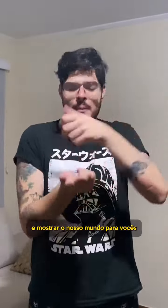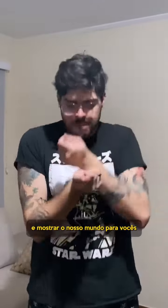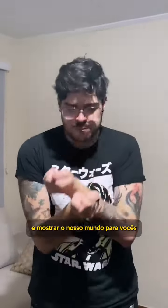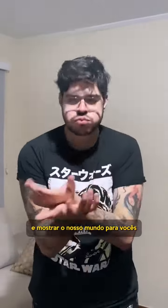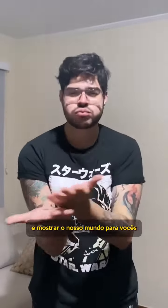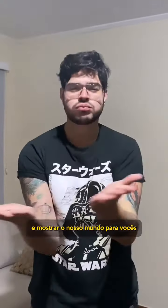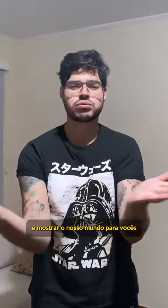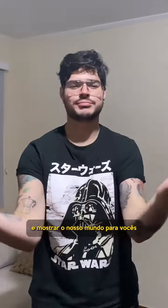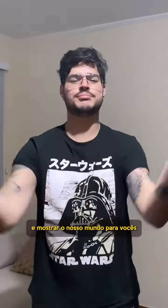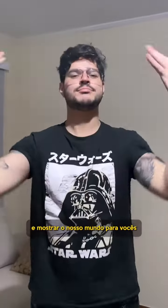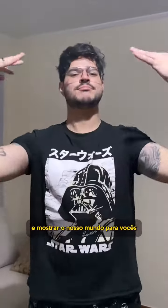mundo para vocês.